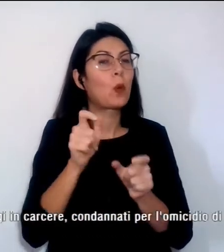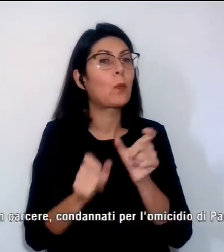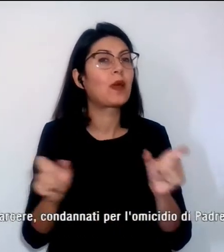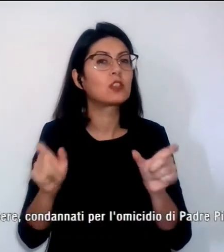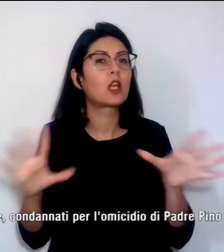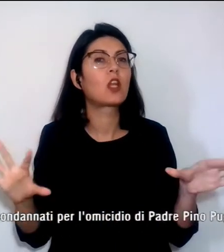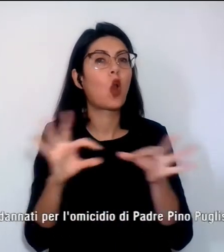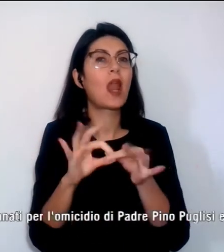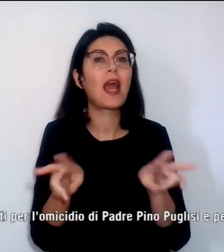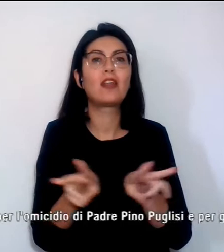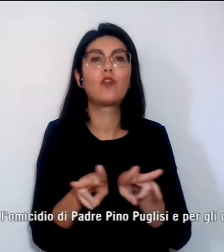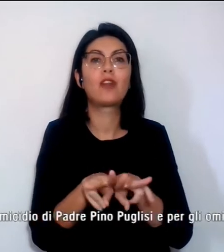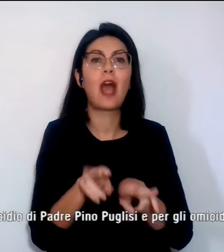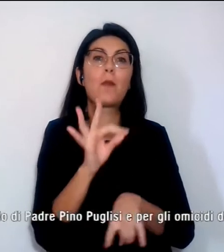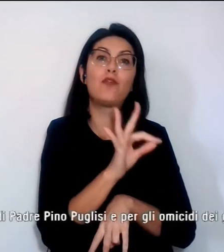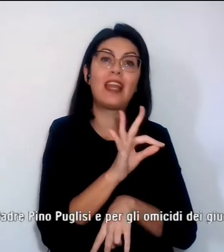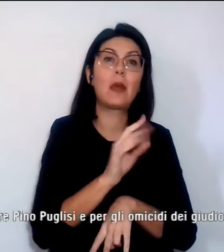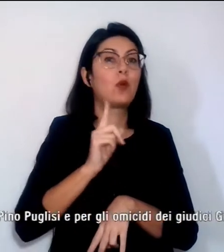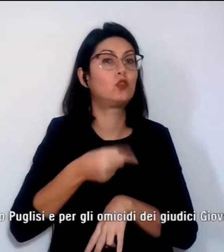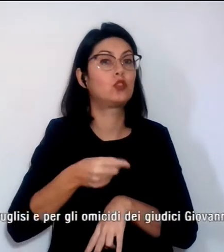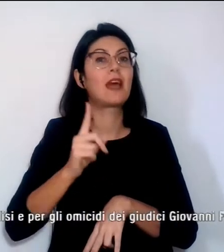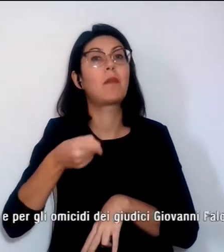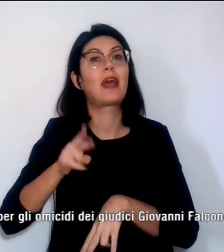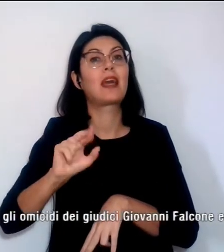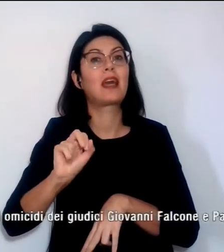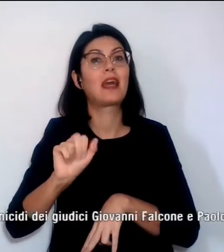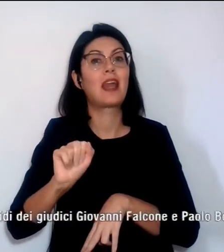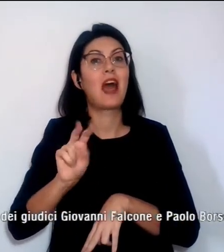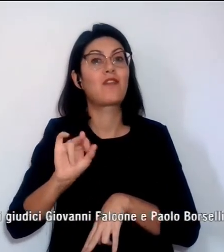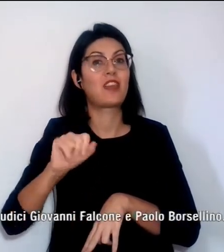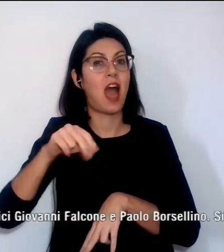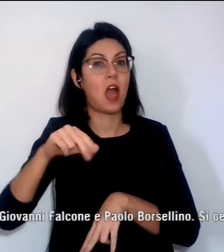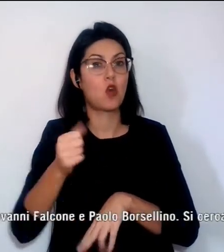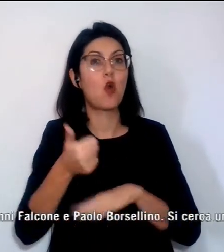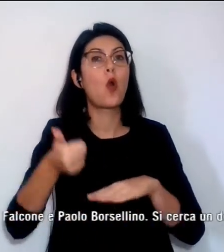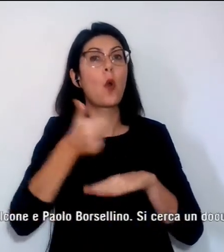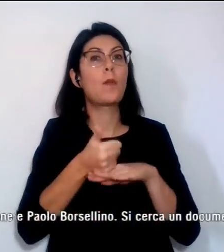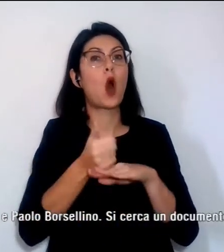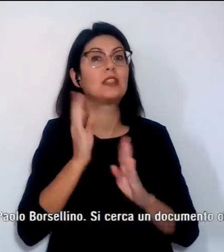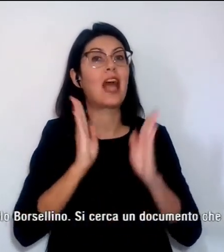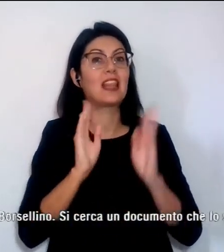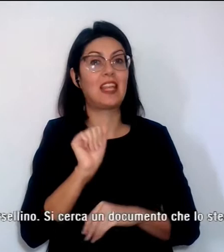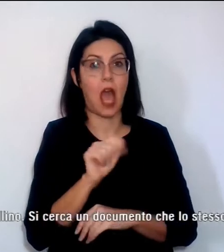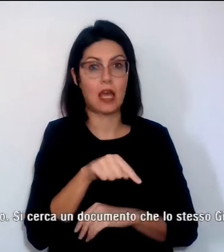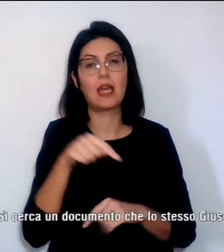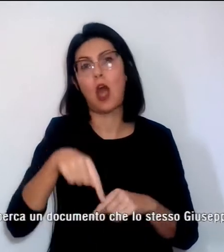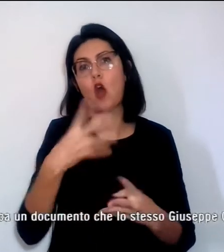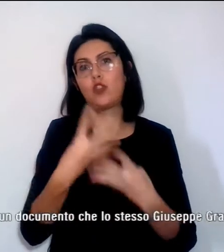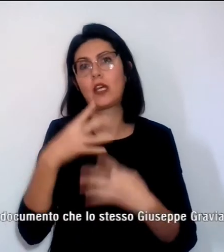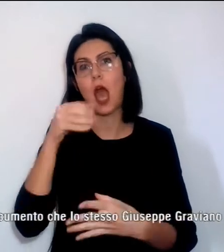fratelli Filippo e Giuseppe Graviano, boss dell'Andrangheta, oggi in carcere,